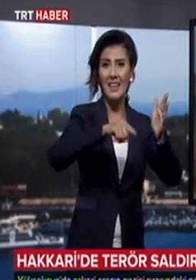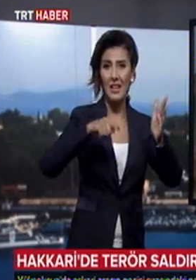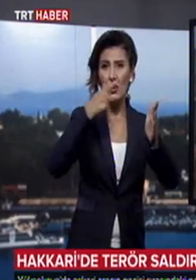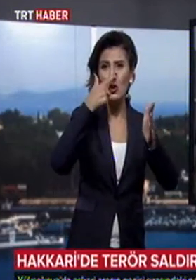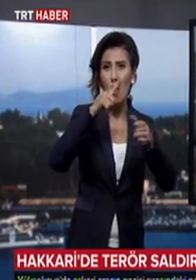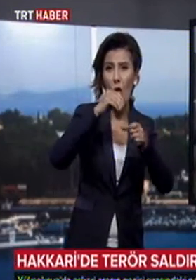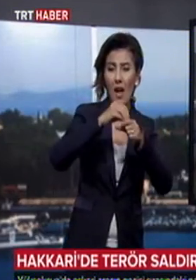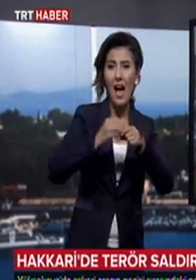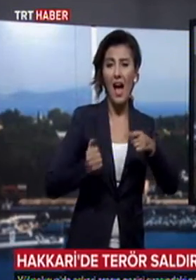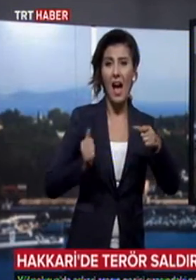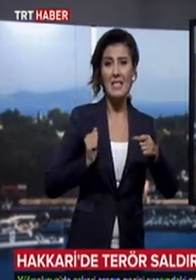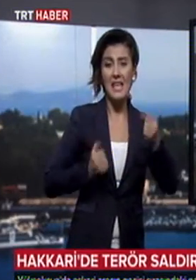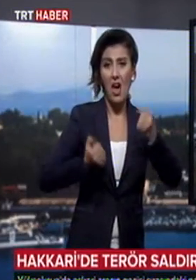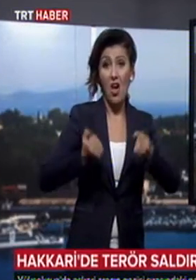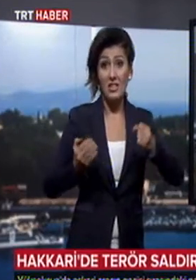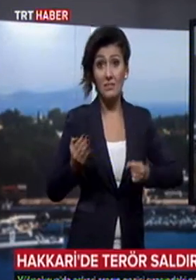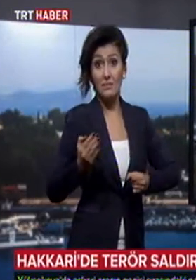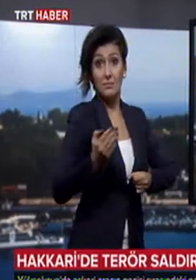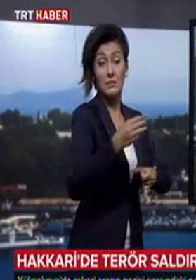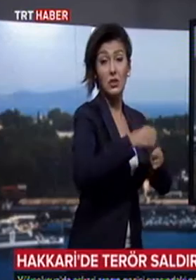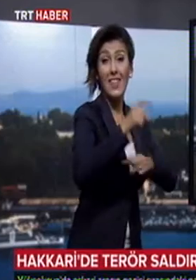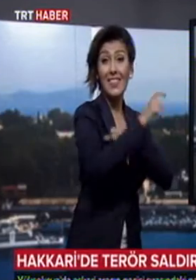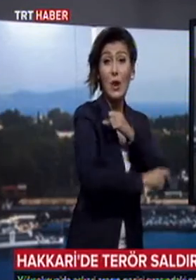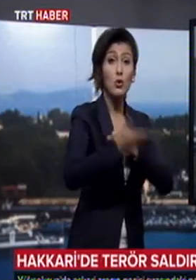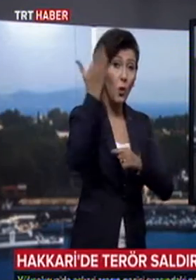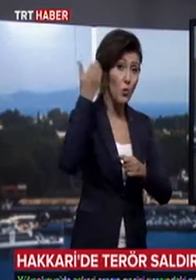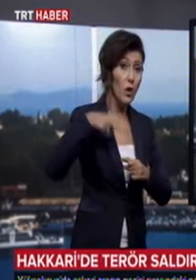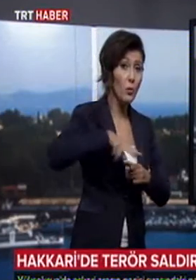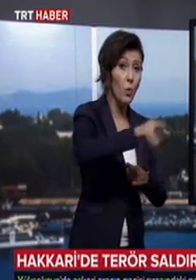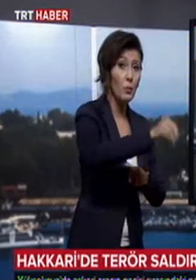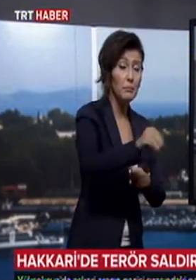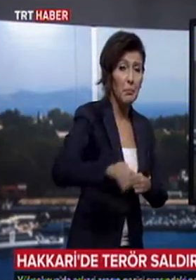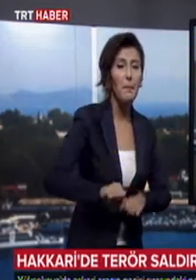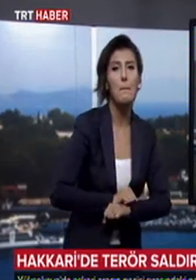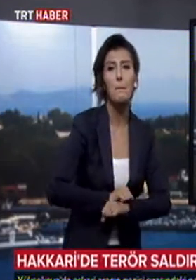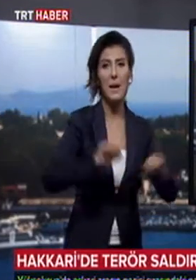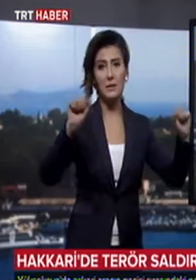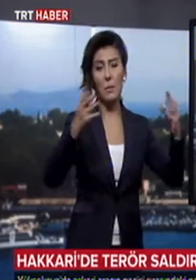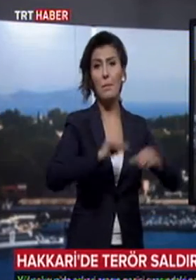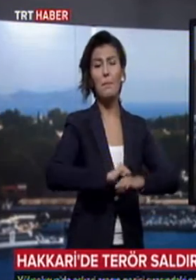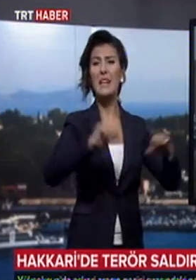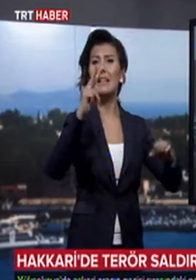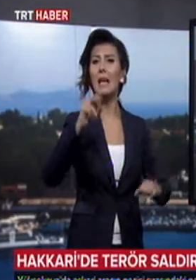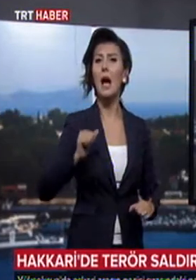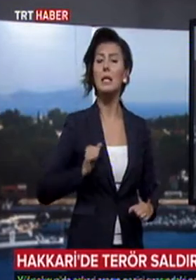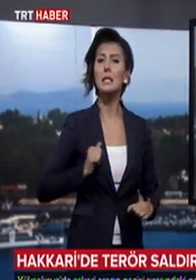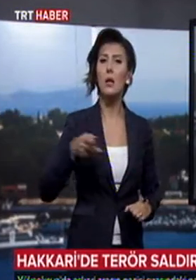geçişi sırasında teröristlerin önceden yola döşediği patlayıcı inflak etti. Patlamada iki asker şehit oldu,